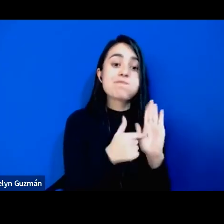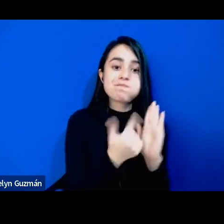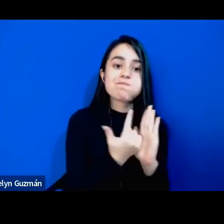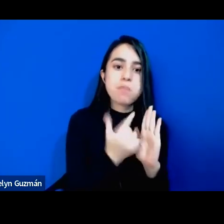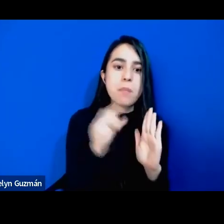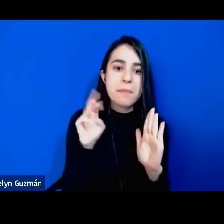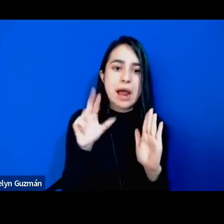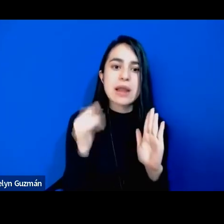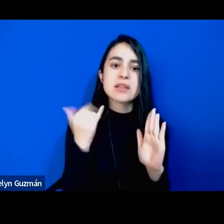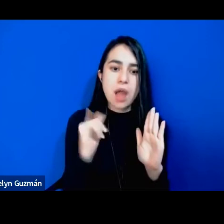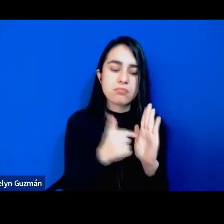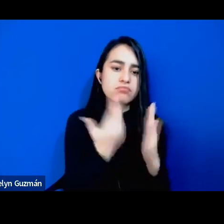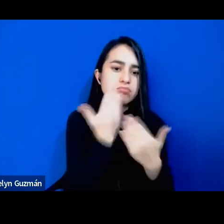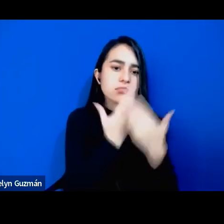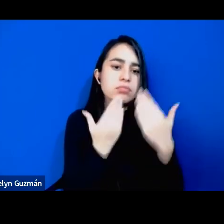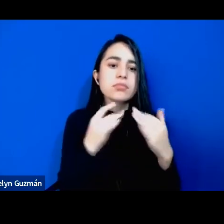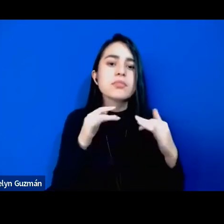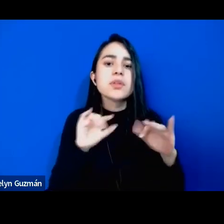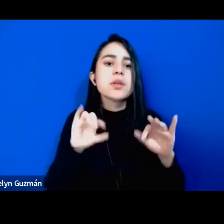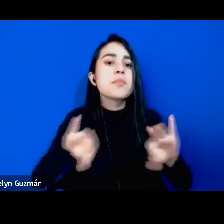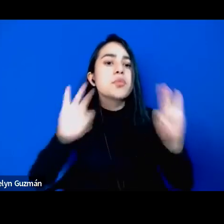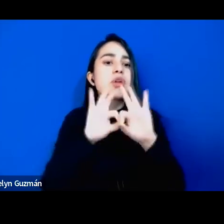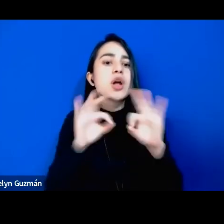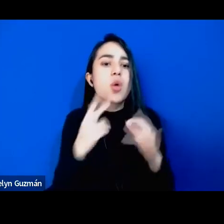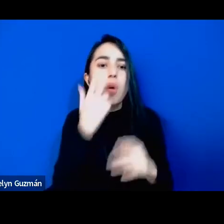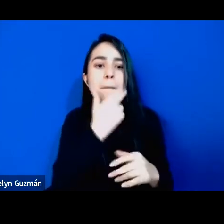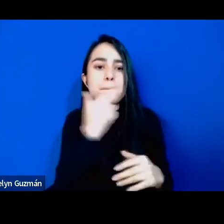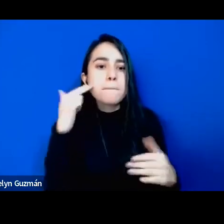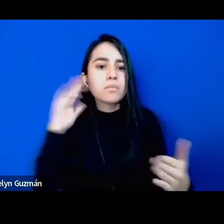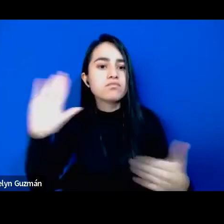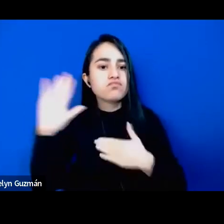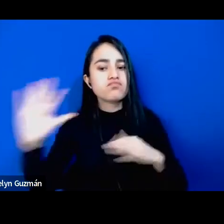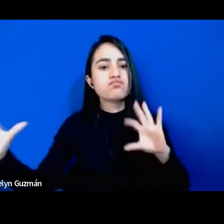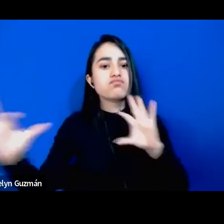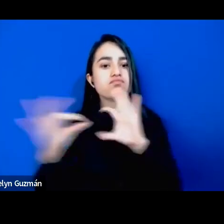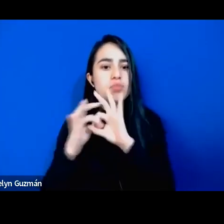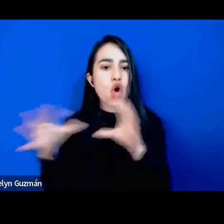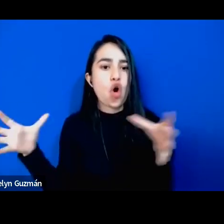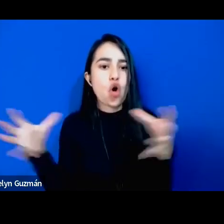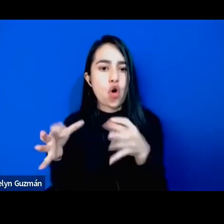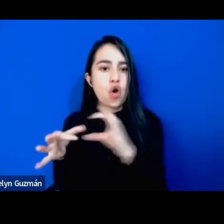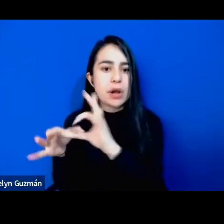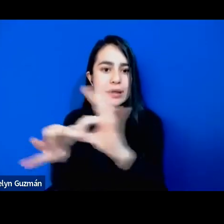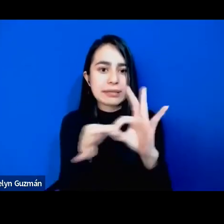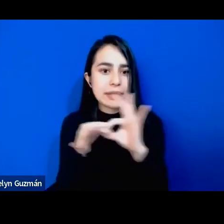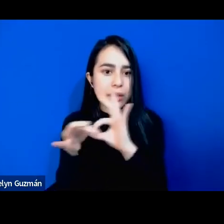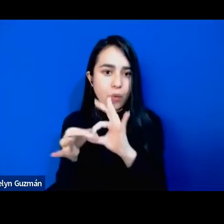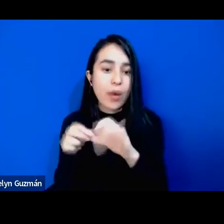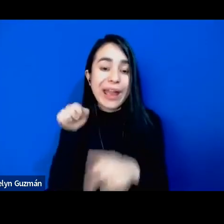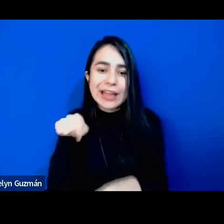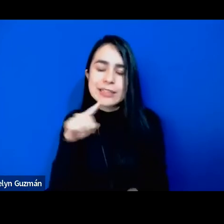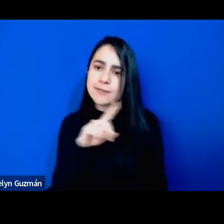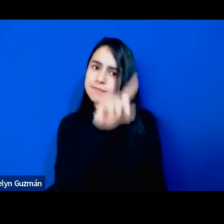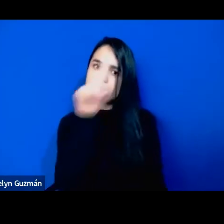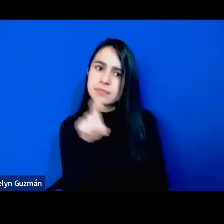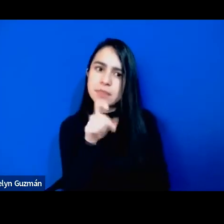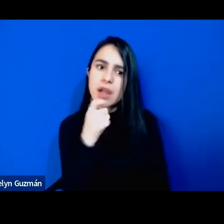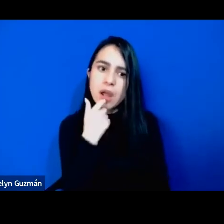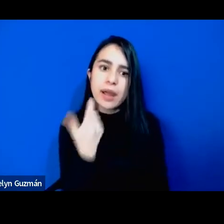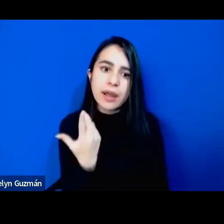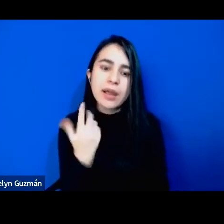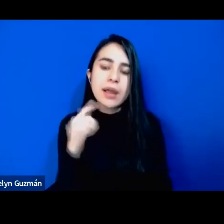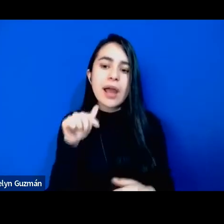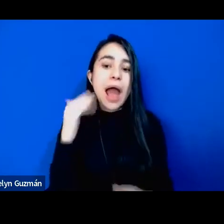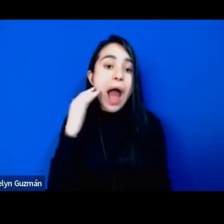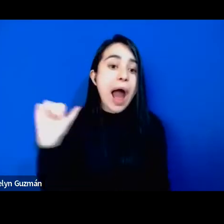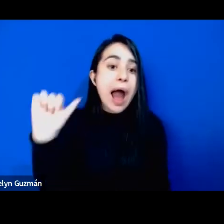sobre el compromiso con los colectivos. Es decir, eso es una pregunta que me queda. En el caso de las